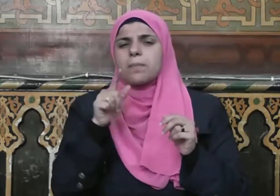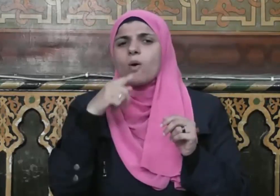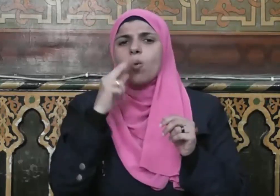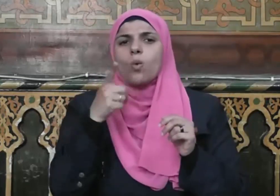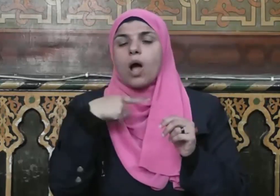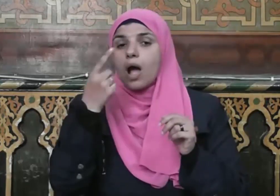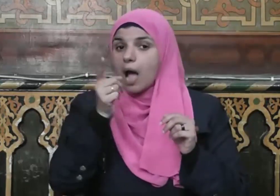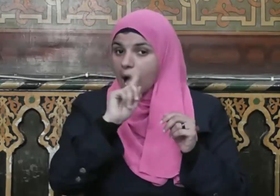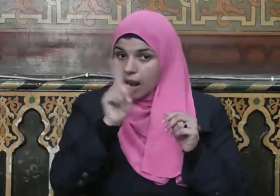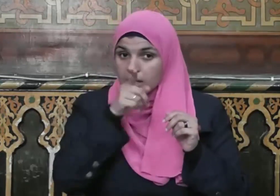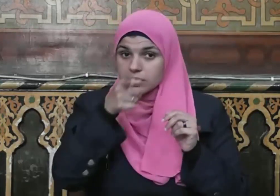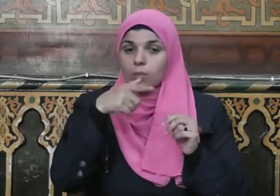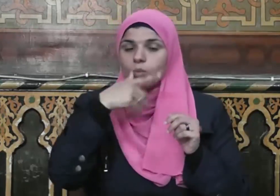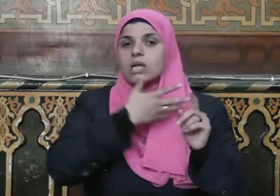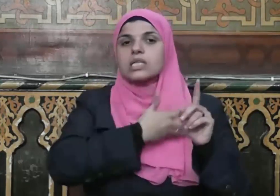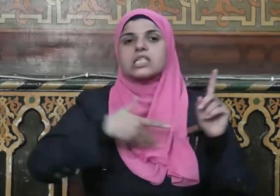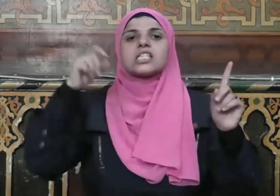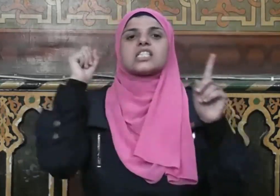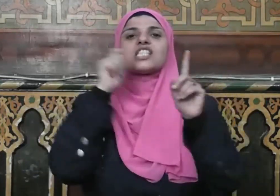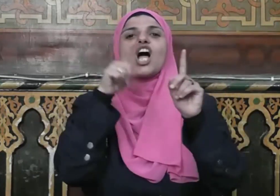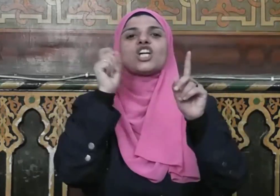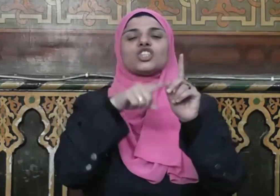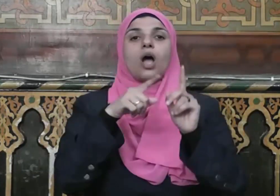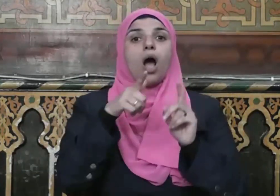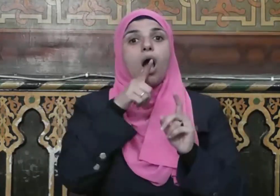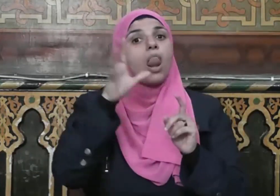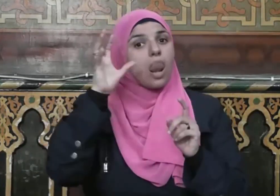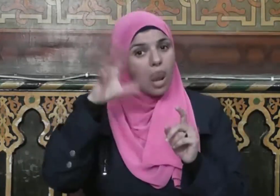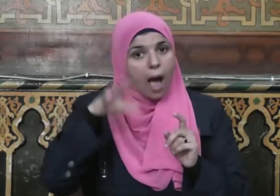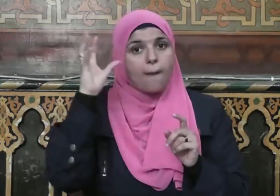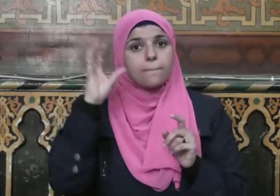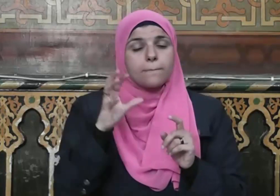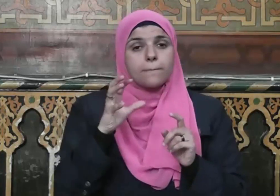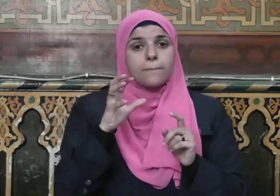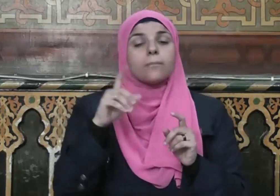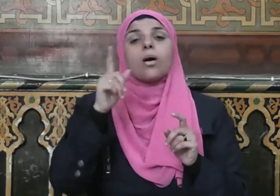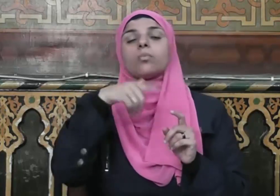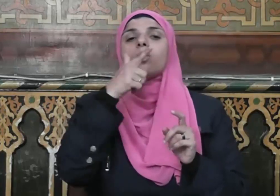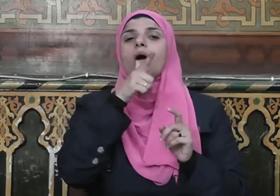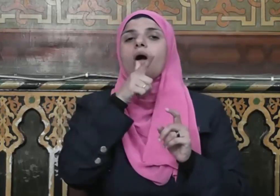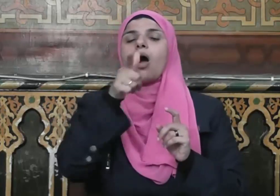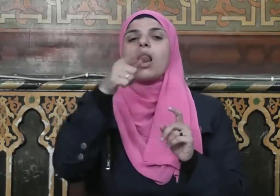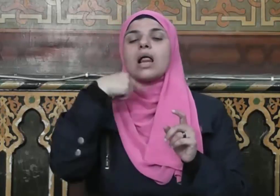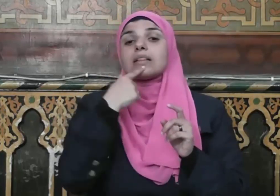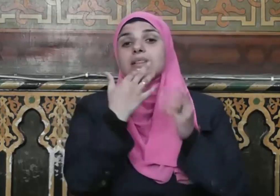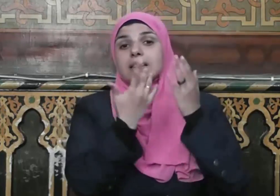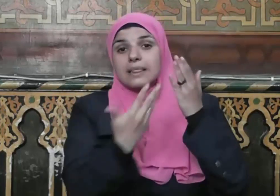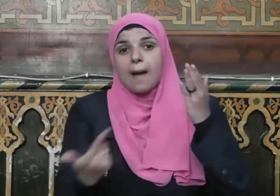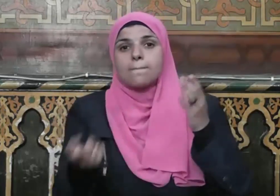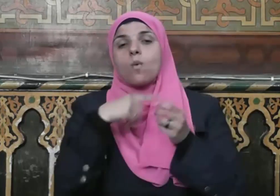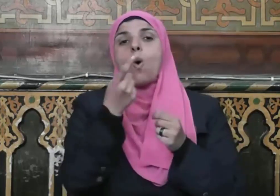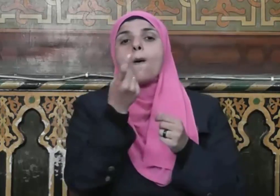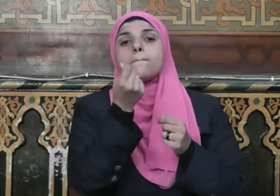اسمه فقال أليس بذلحجة كلنا بلى قال فإن دماءكم